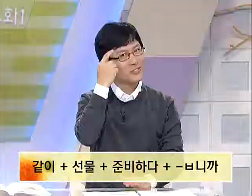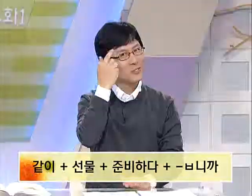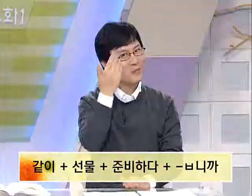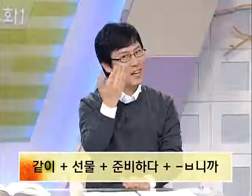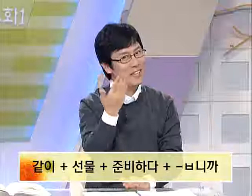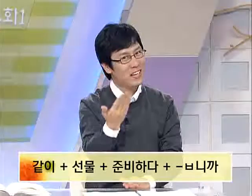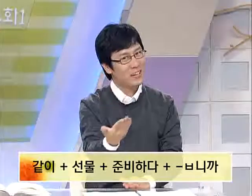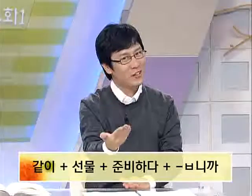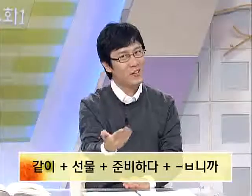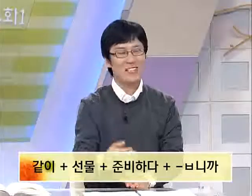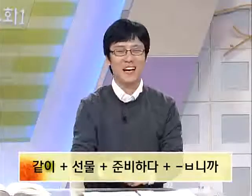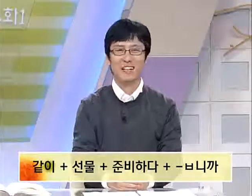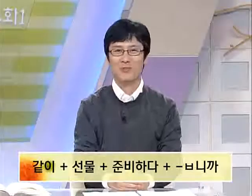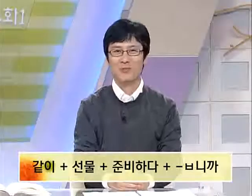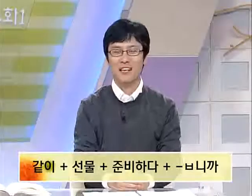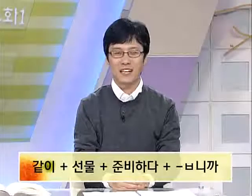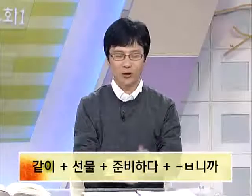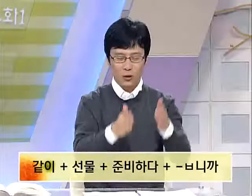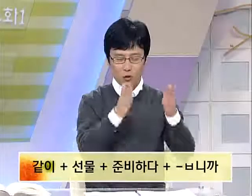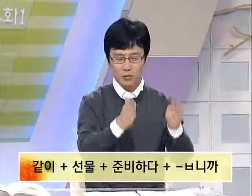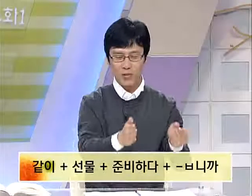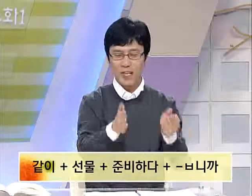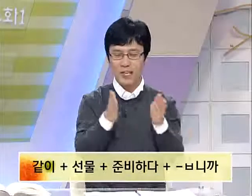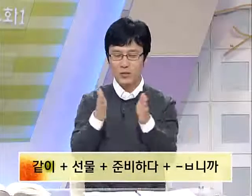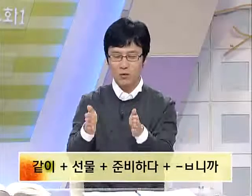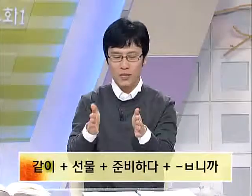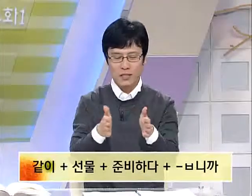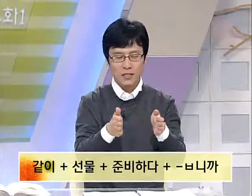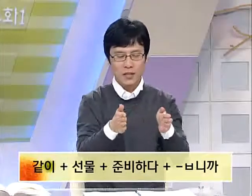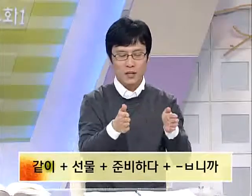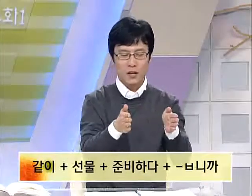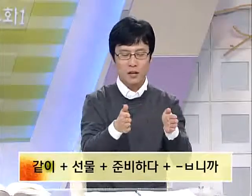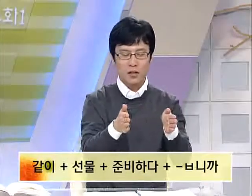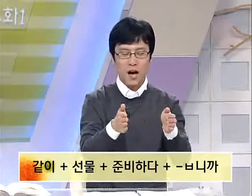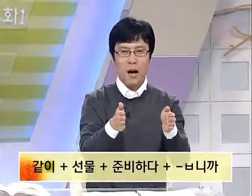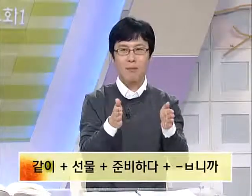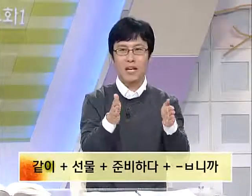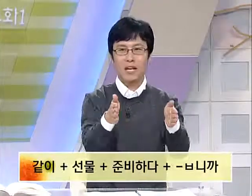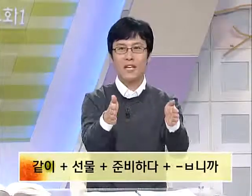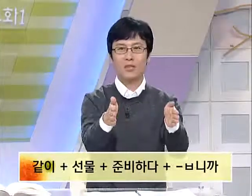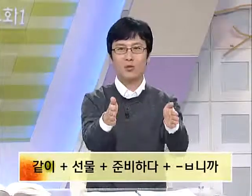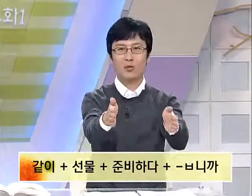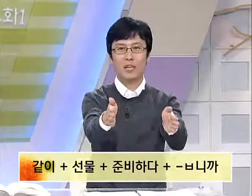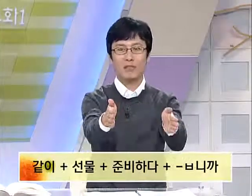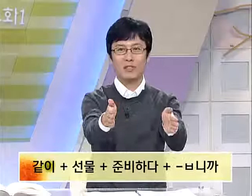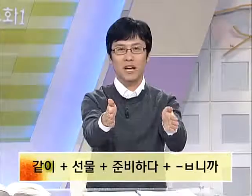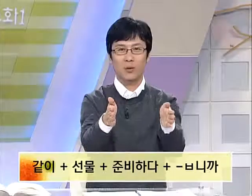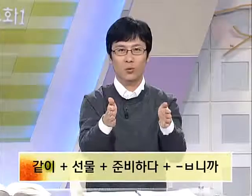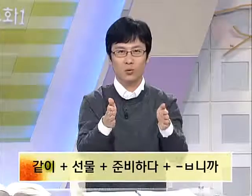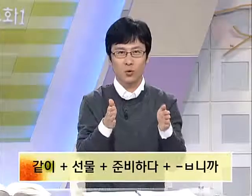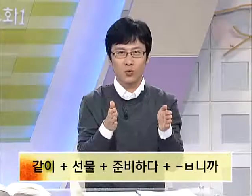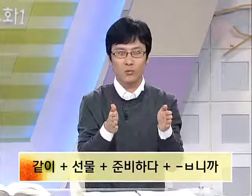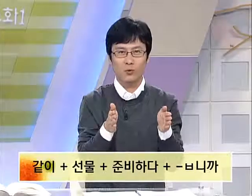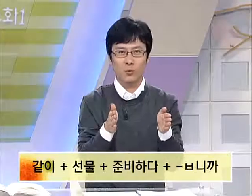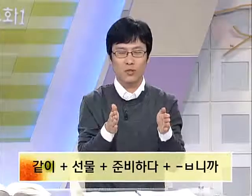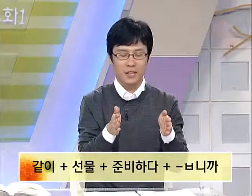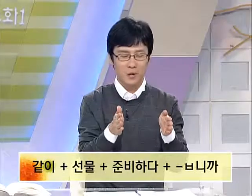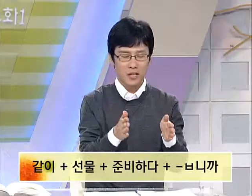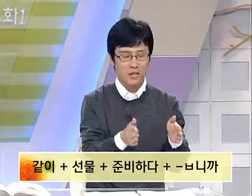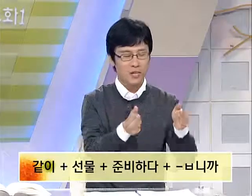선물 선물이라는 수화는 앞으로 나란히 하는 손 모양입니다 그거를 조금 몸쪽으로 당겨와서